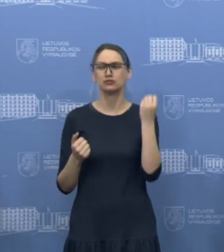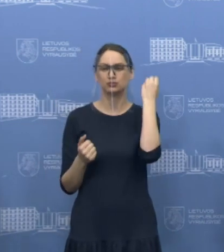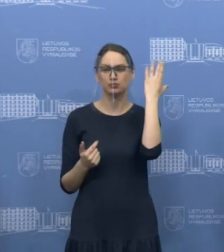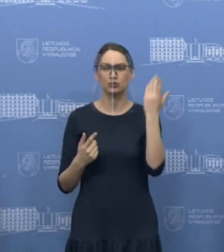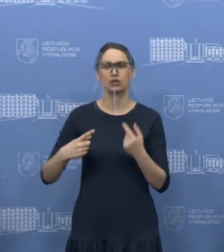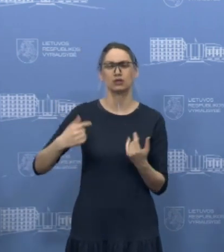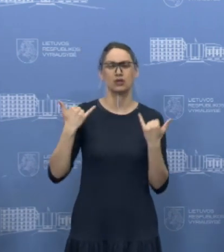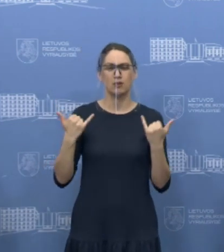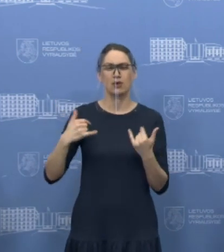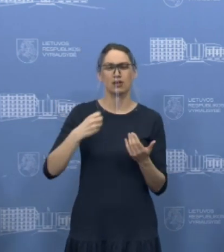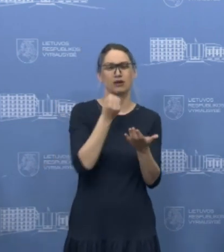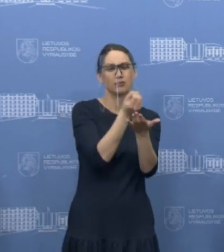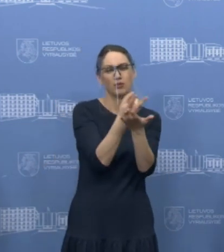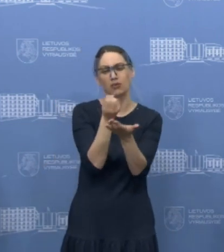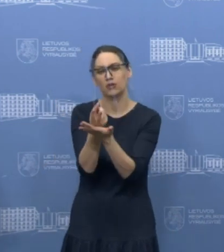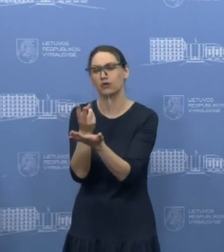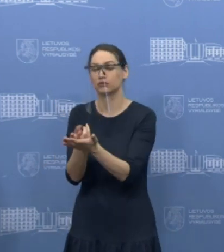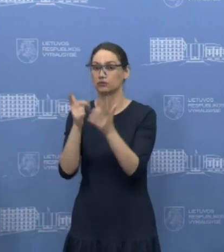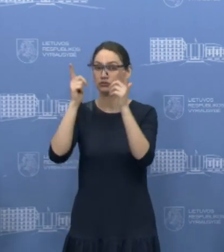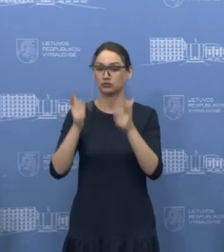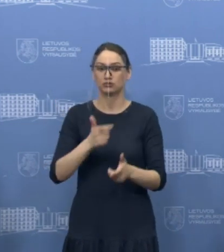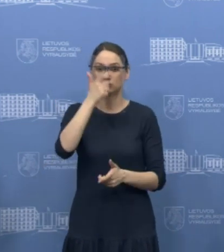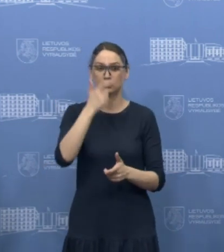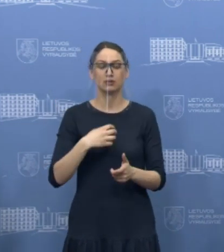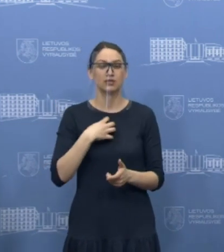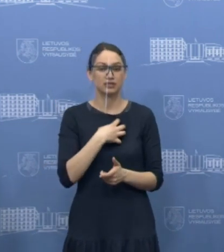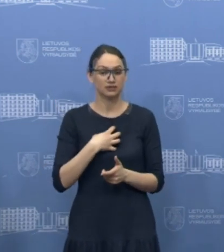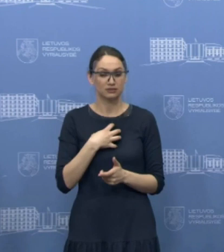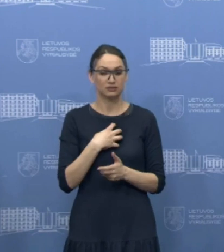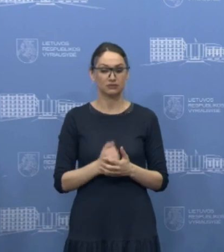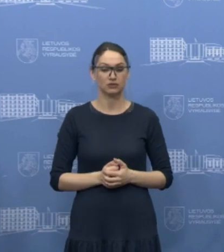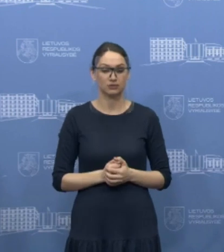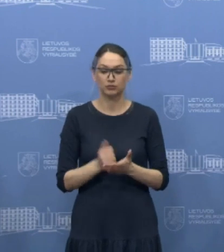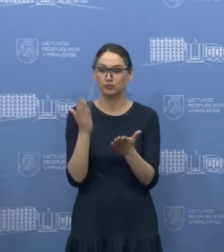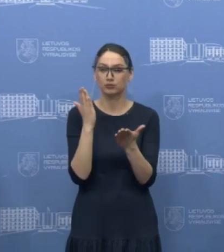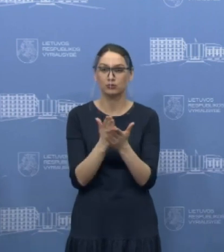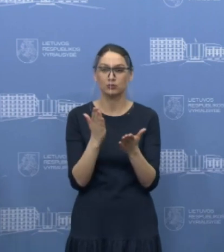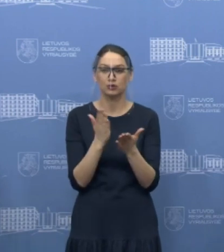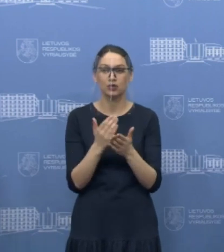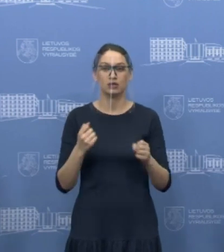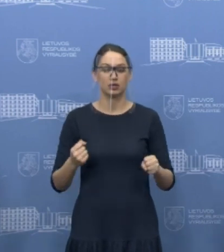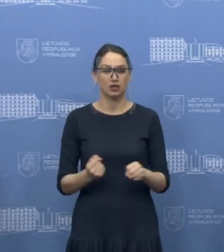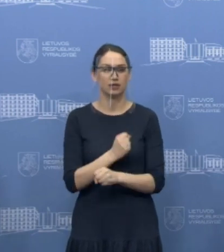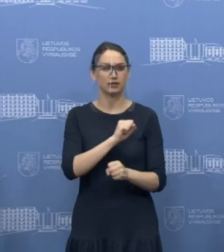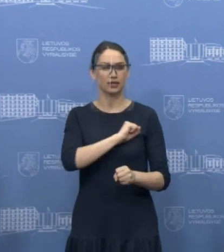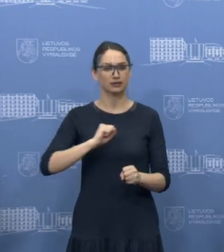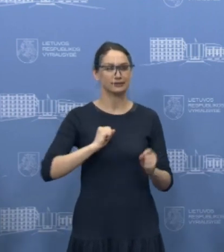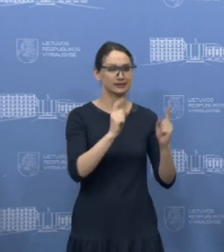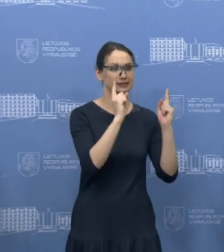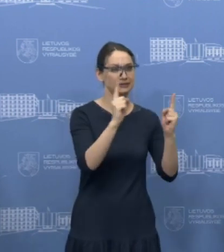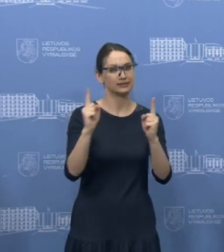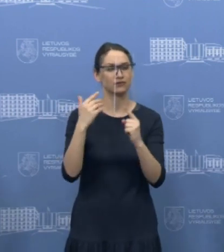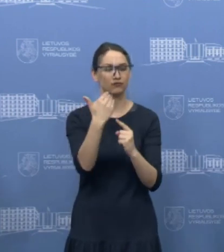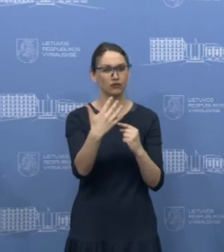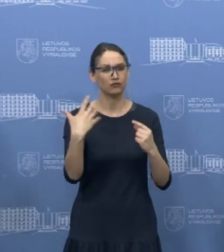medicinos įstaigos yra nepaprastai svarbios ir privalome išsaugoti sveikus medikus, dėl to kiekviena savaldybė